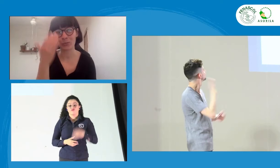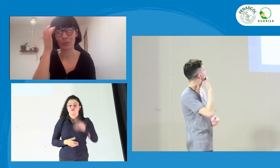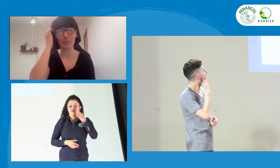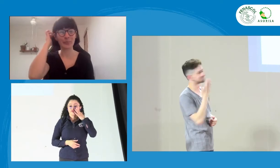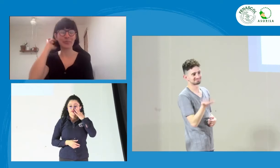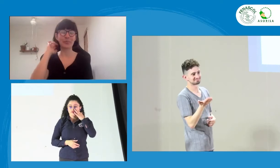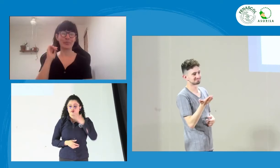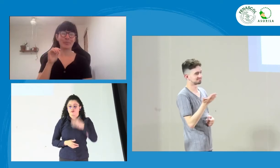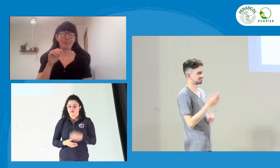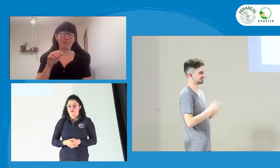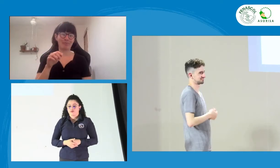Sí, muchas gracias.